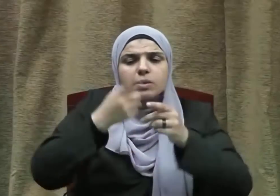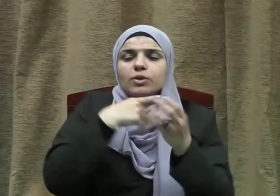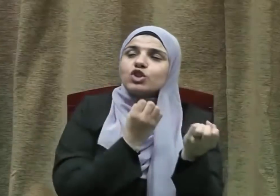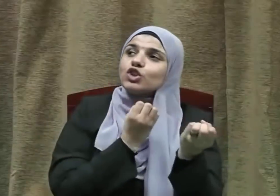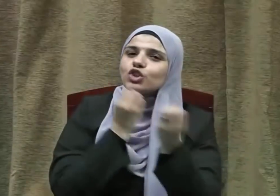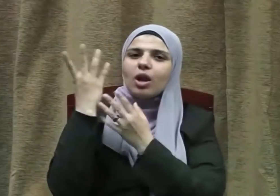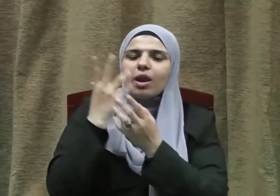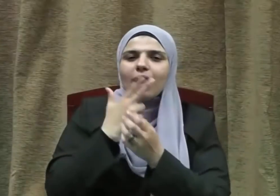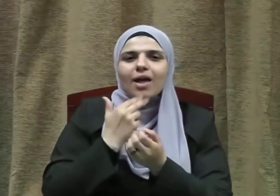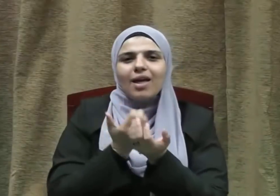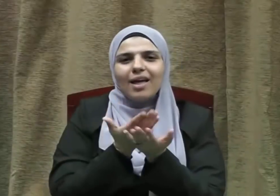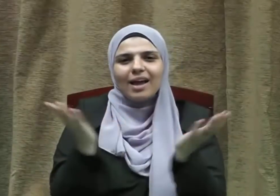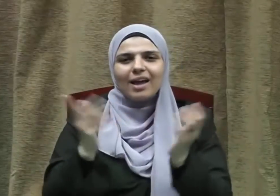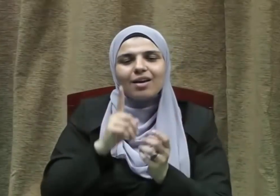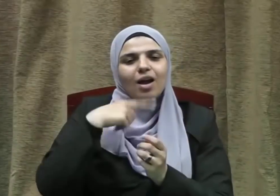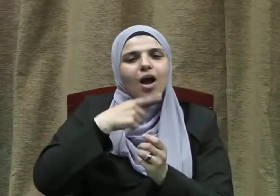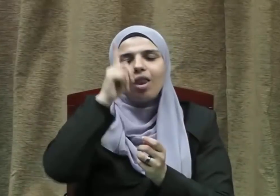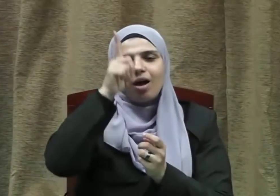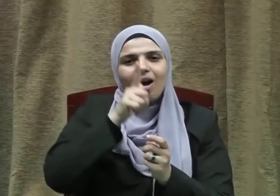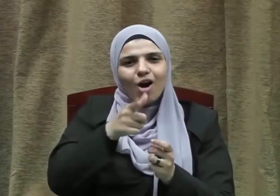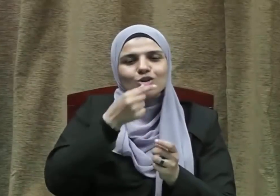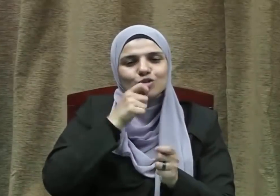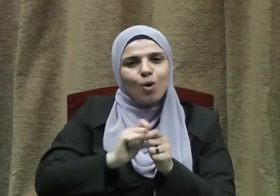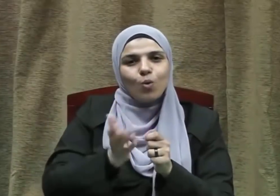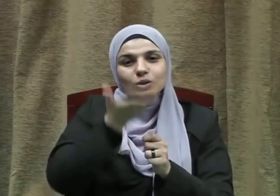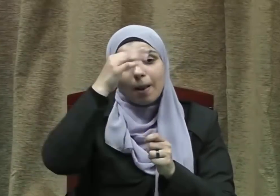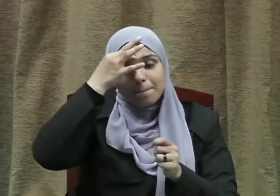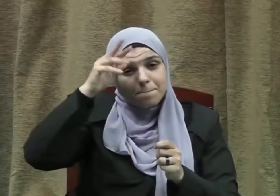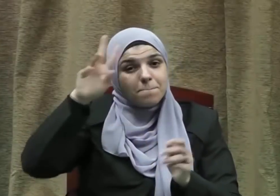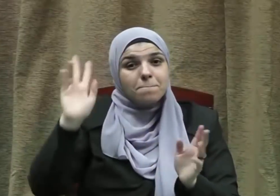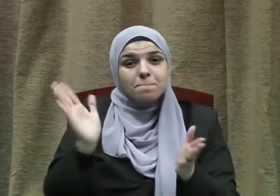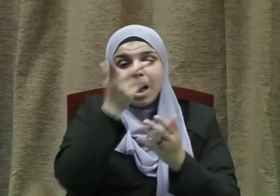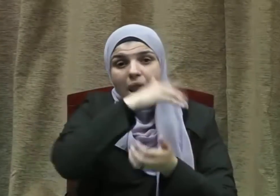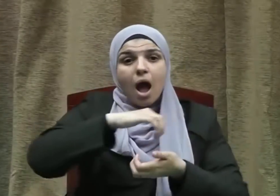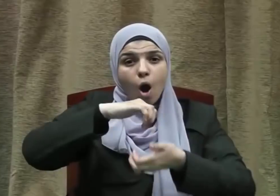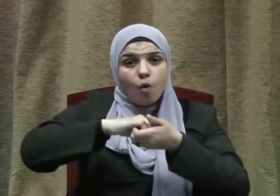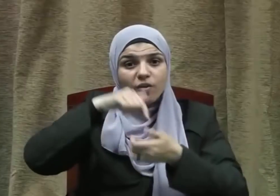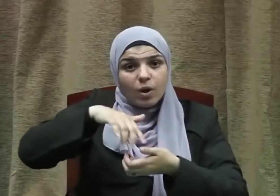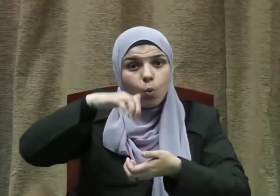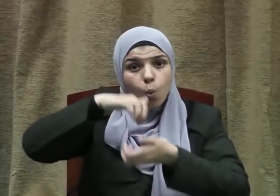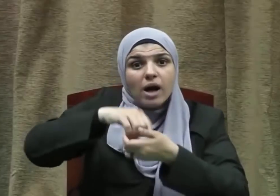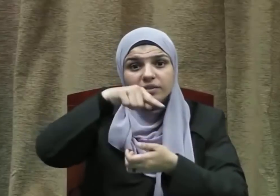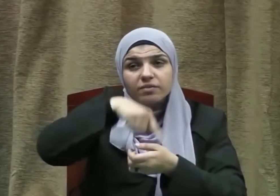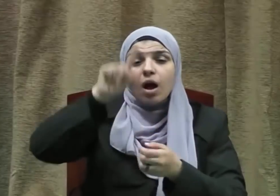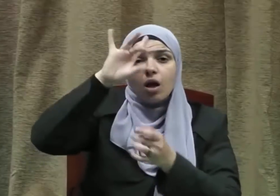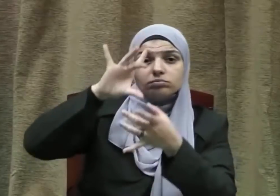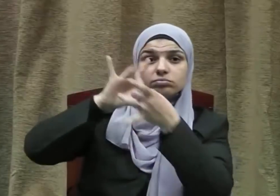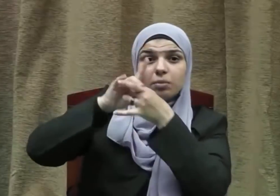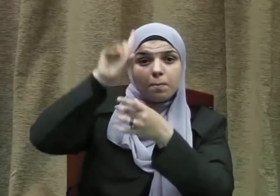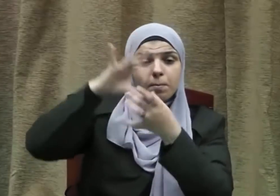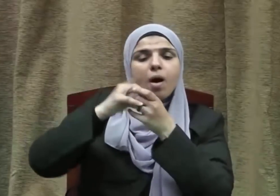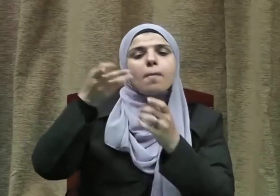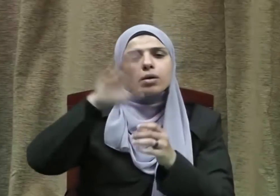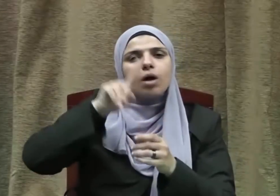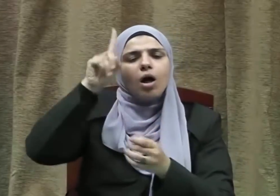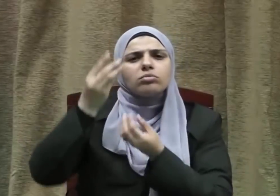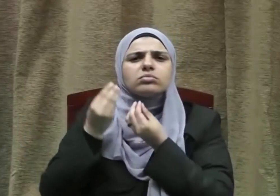النعيم فقال جل شأنه وَمَنْ أَوْفَى بِمَا عَاهَدَ عَلَيْهُ اللَّهَ فَسَيُؤْتِيهِ أَجْرًا